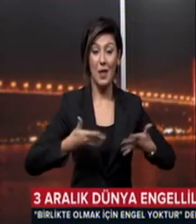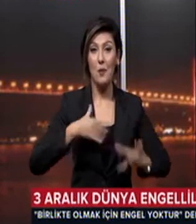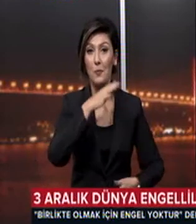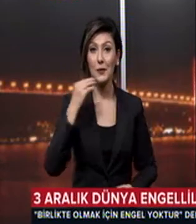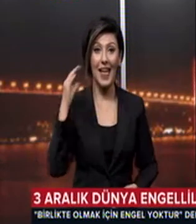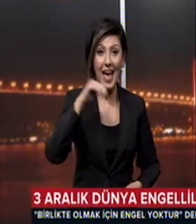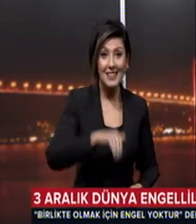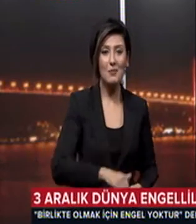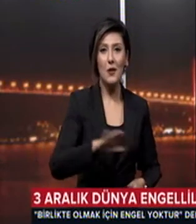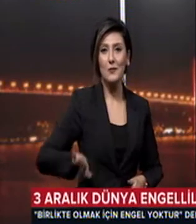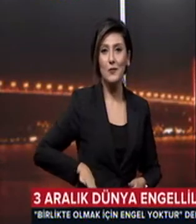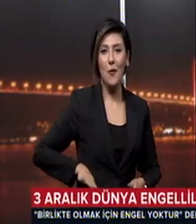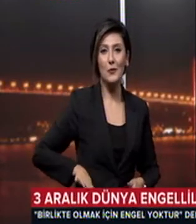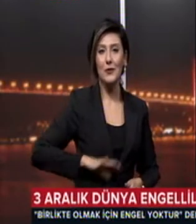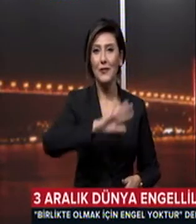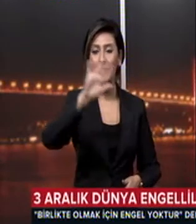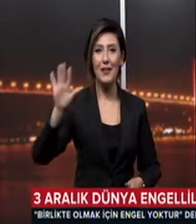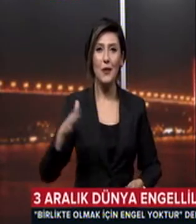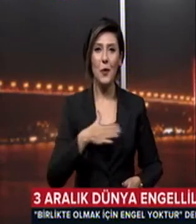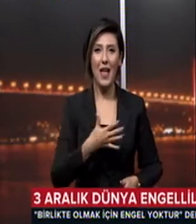Çocukların gönüllerini almaya geldik